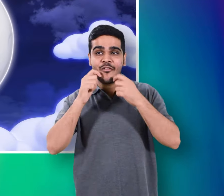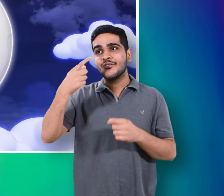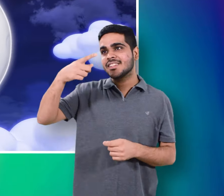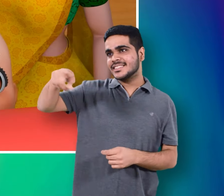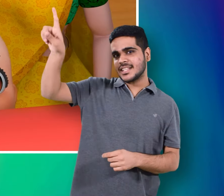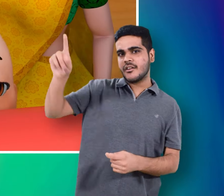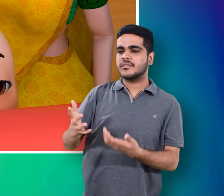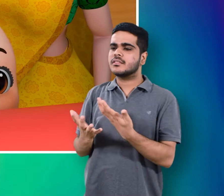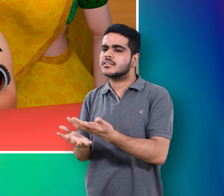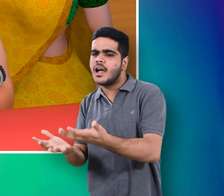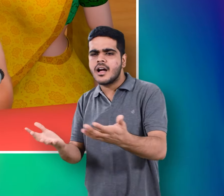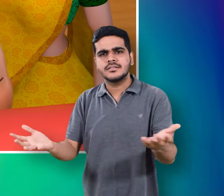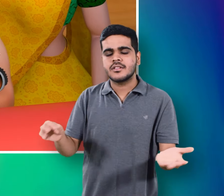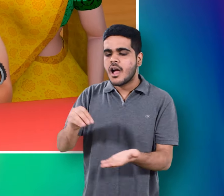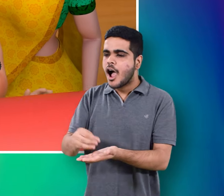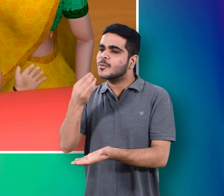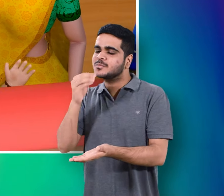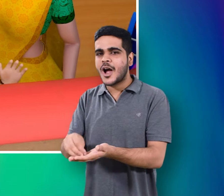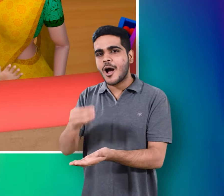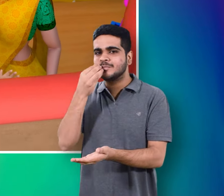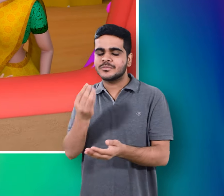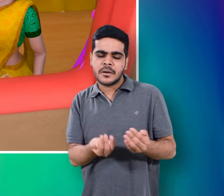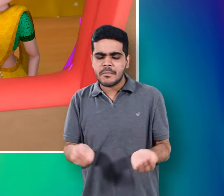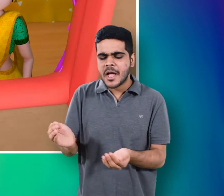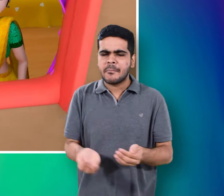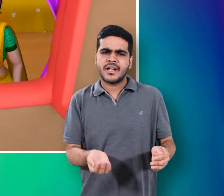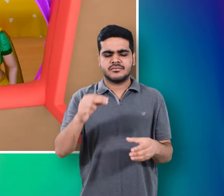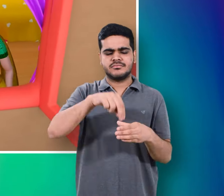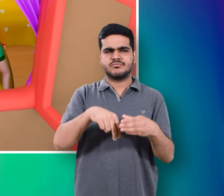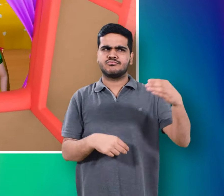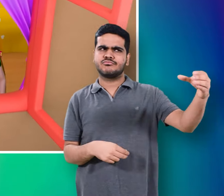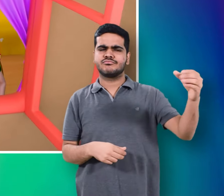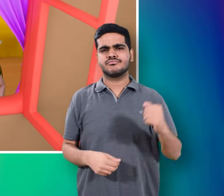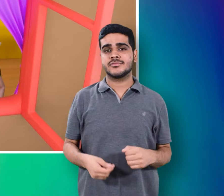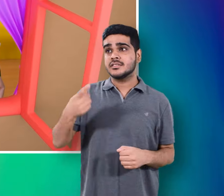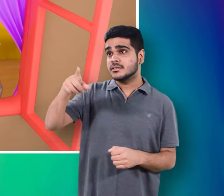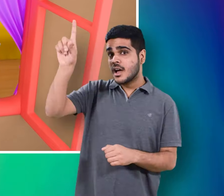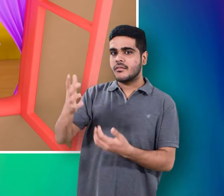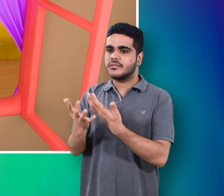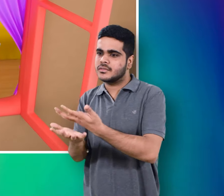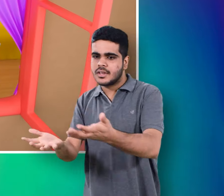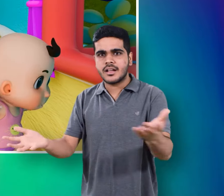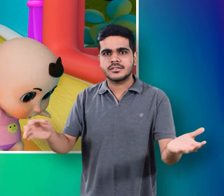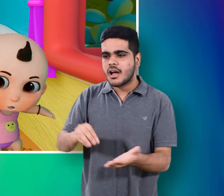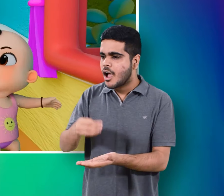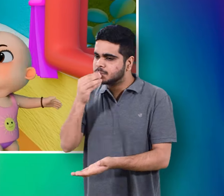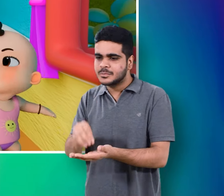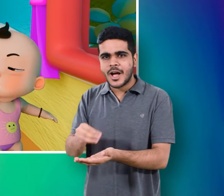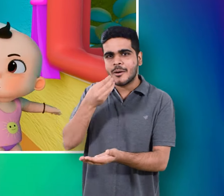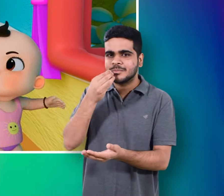आप खाये ठाले वे मुन्य को दे प्याली में आप खाय थाली में